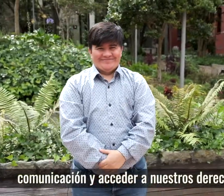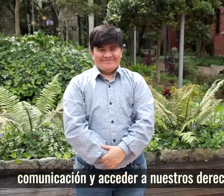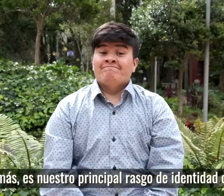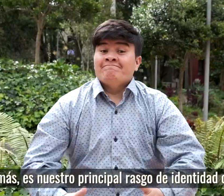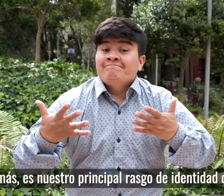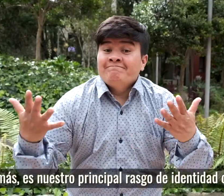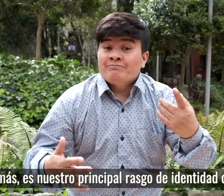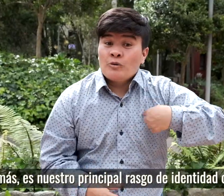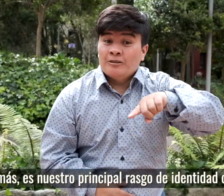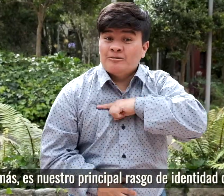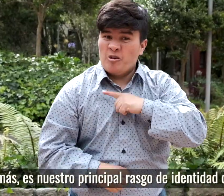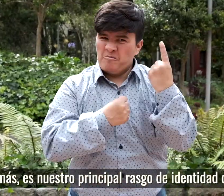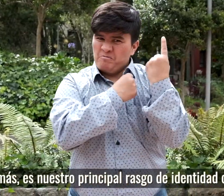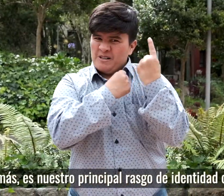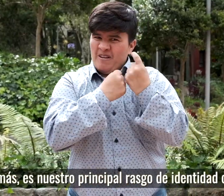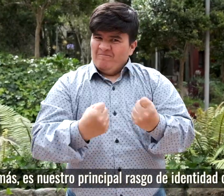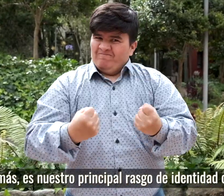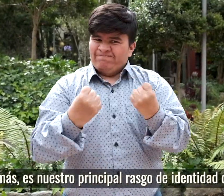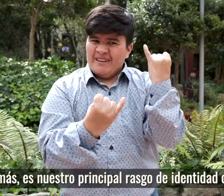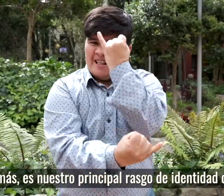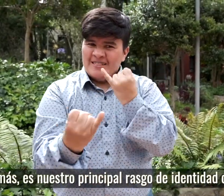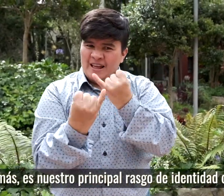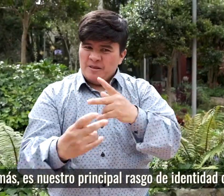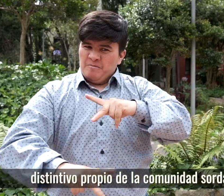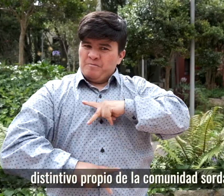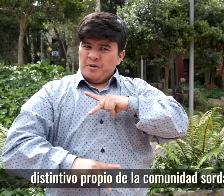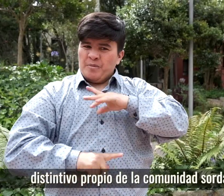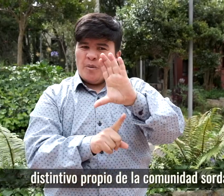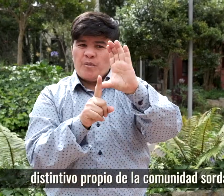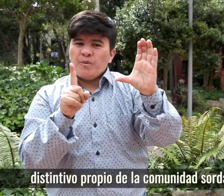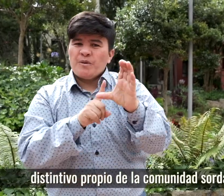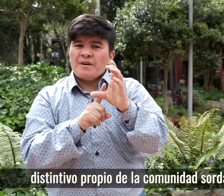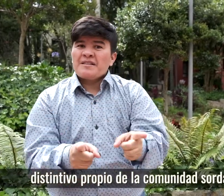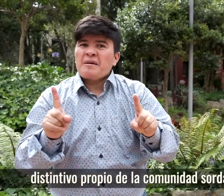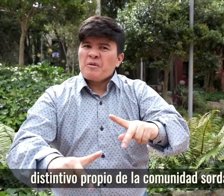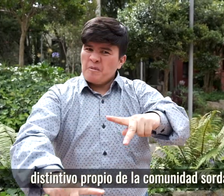Además, es nuestro principal rasgo de identidad cultural y un distintivo propio de la comunidad sorda.